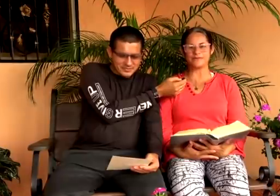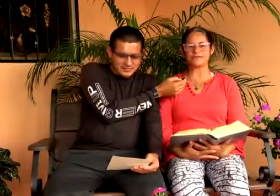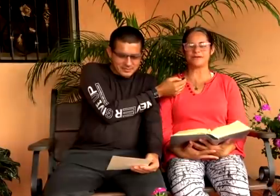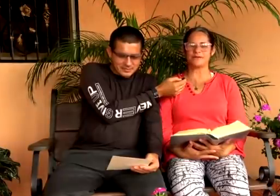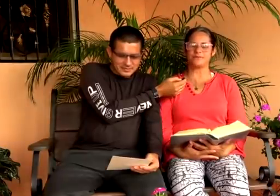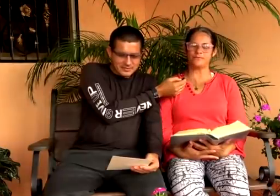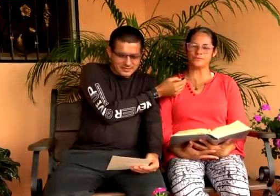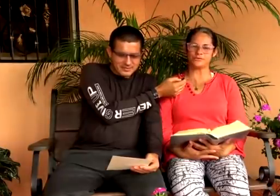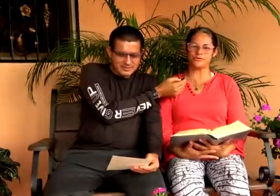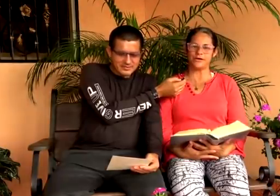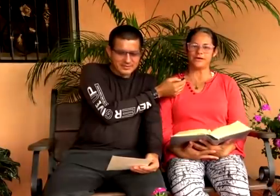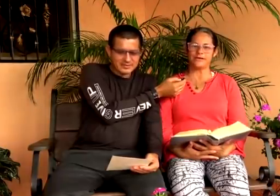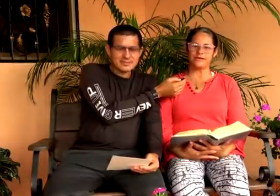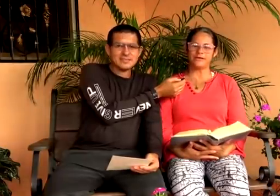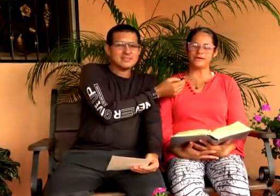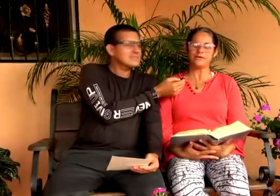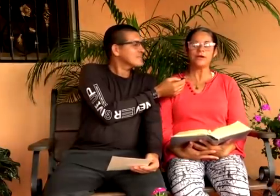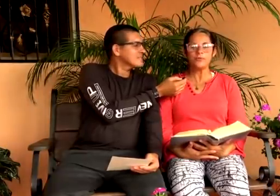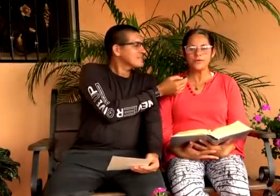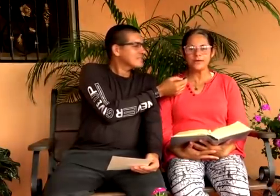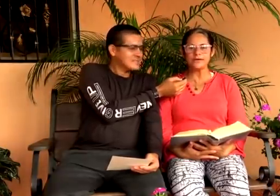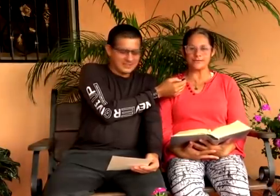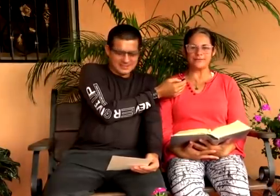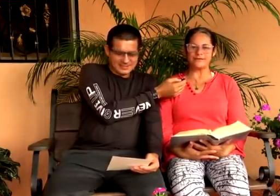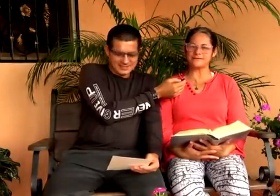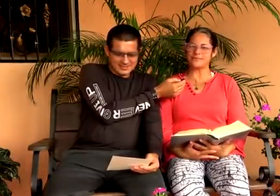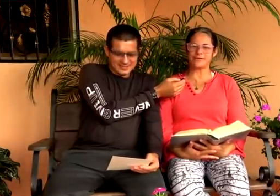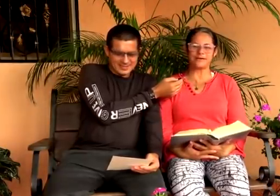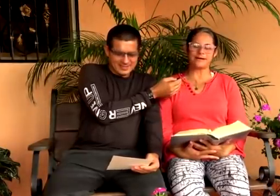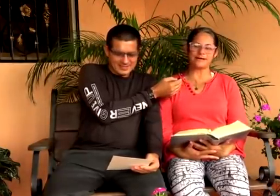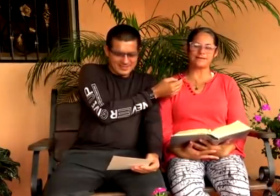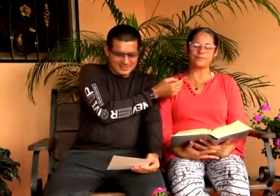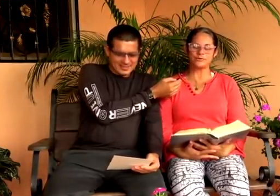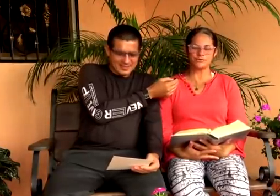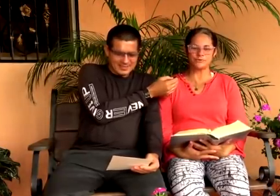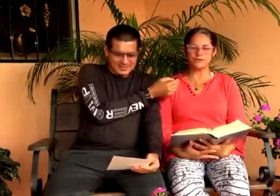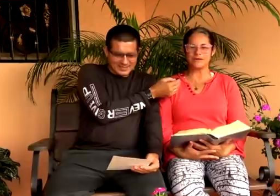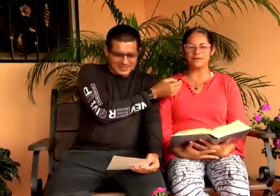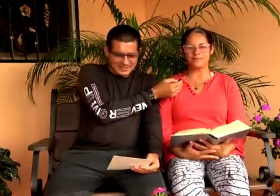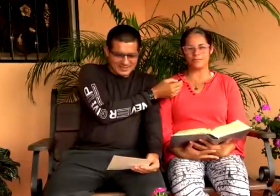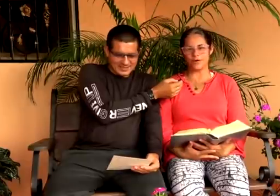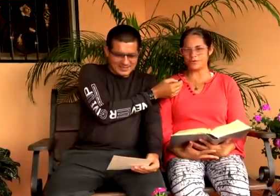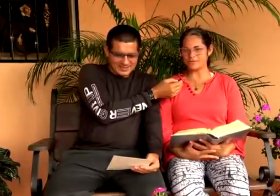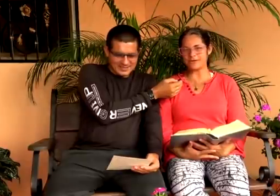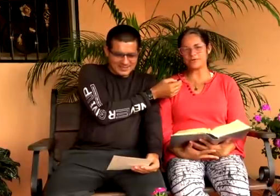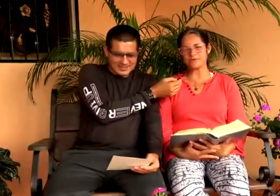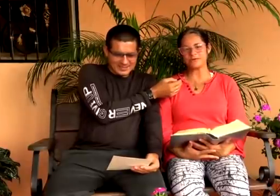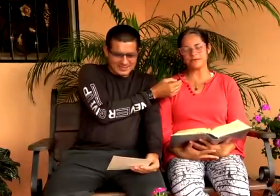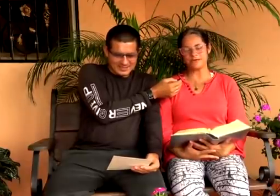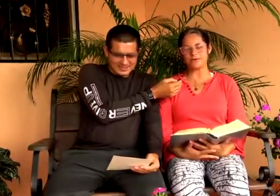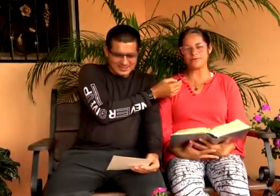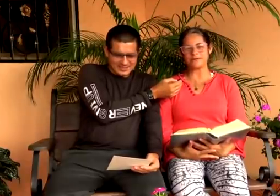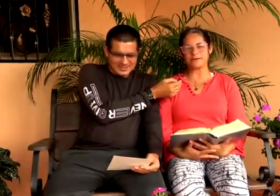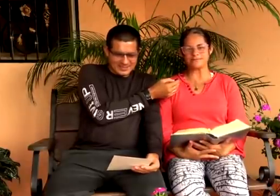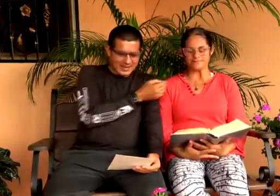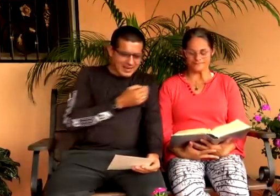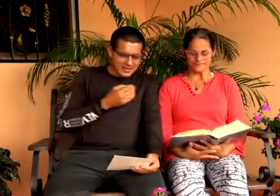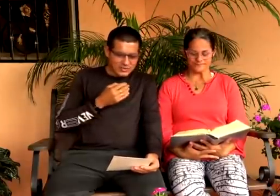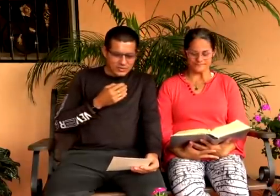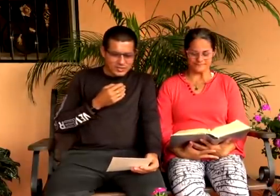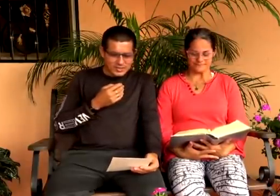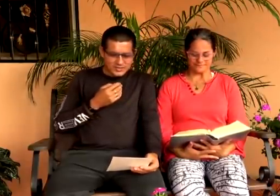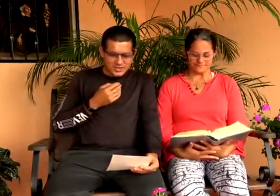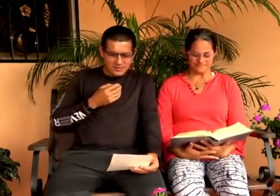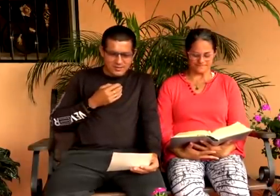También la aprecio, La quiero mucho. Y que Dios la cuide, Y la bendiga siempre, Ana, Por sus buenos deseos, Y que Dios la bendiga.